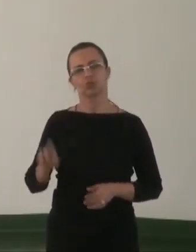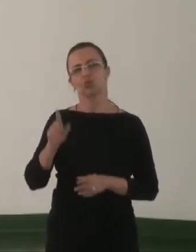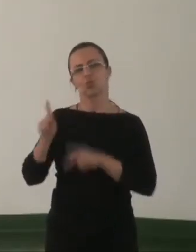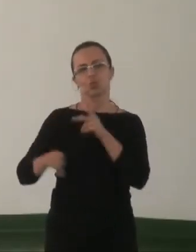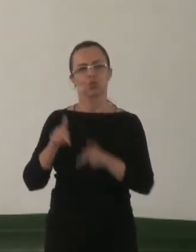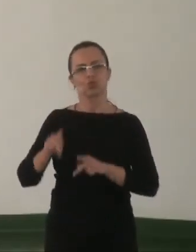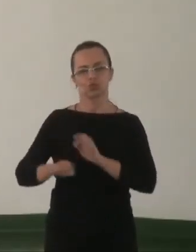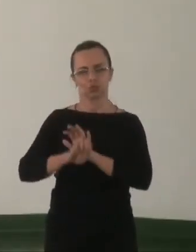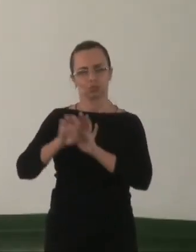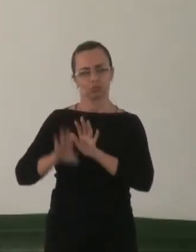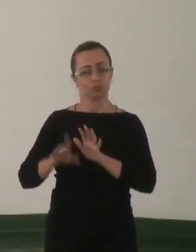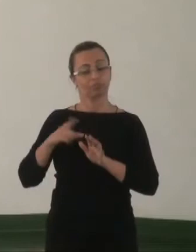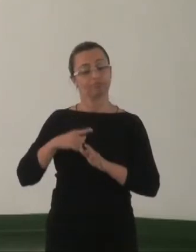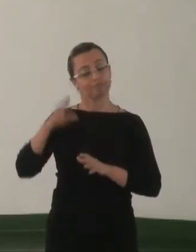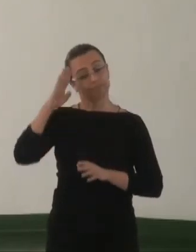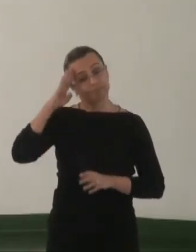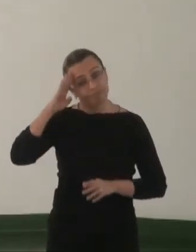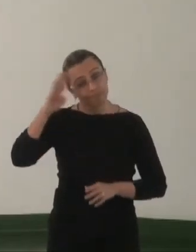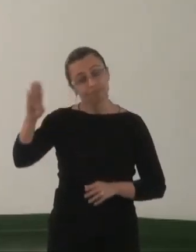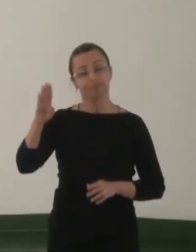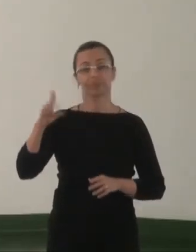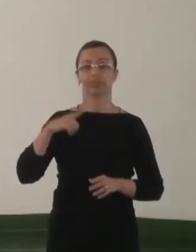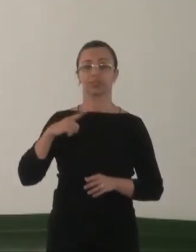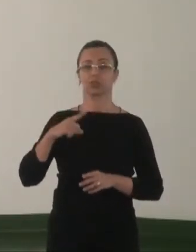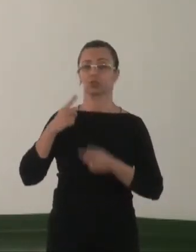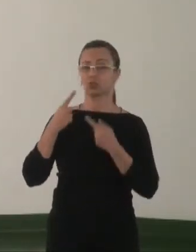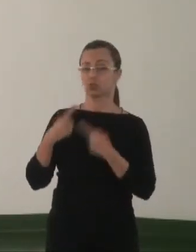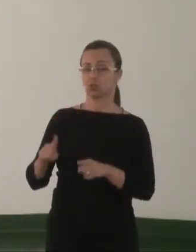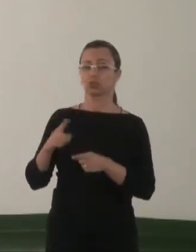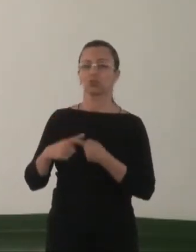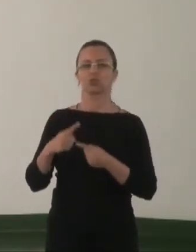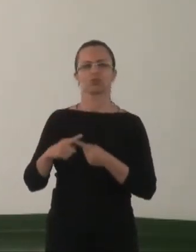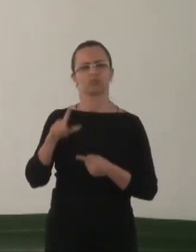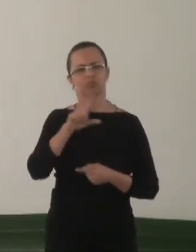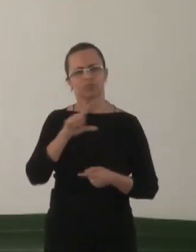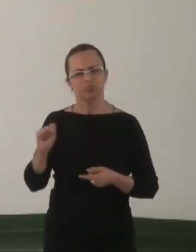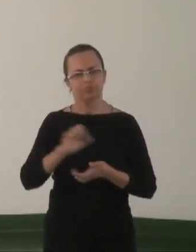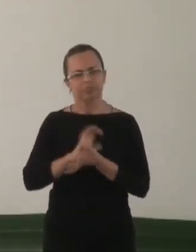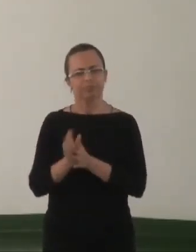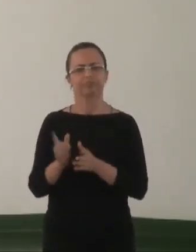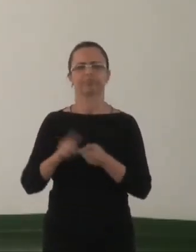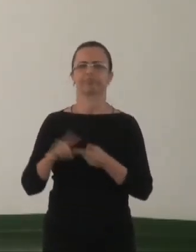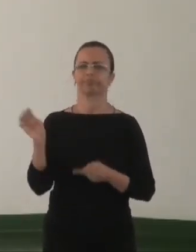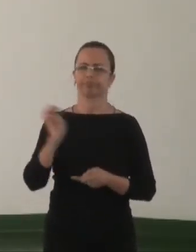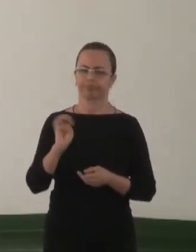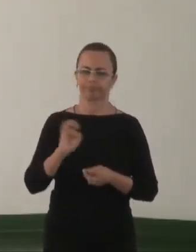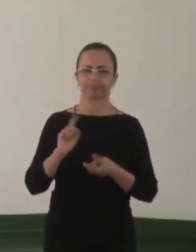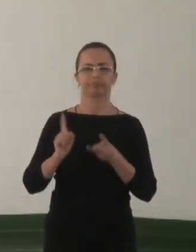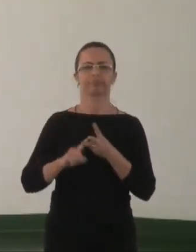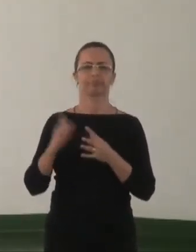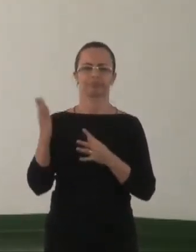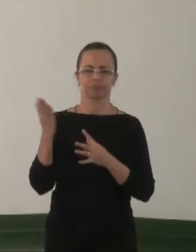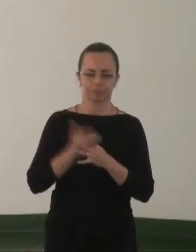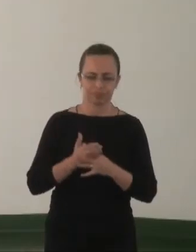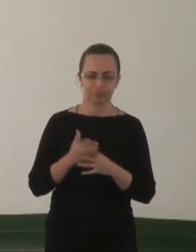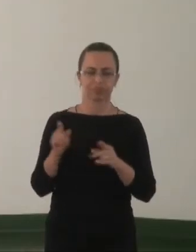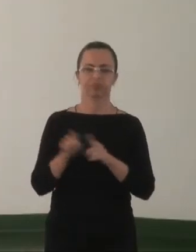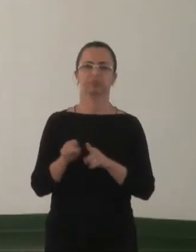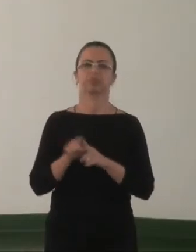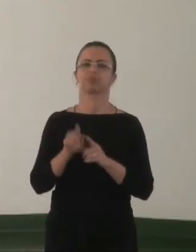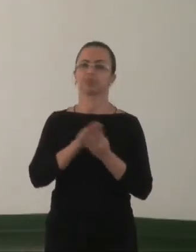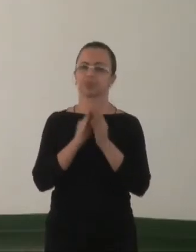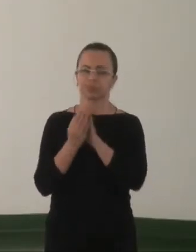para o enfrentamento das homofobias, que aqui nós colocamos a lesbofobia, a gayfobia, a bifobia e a